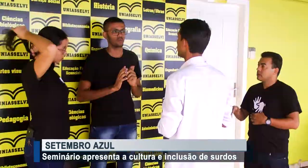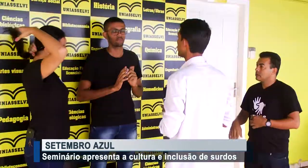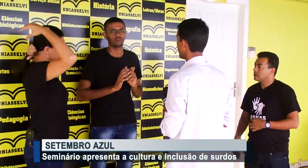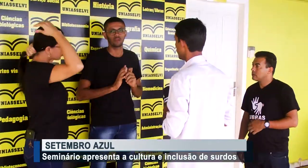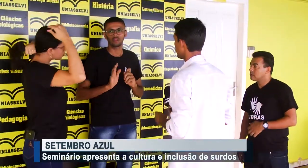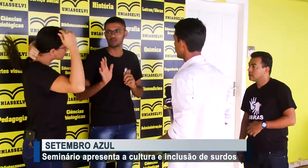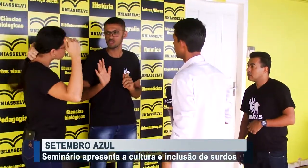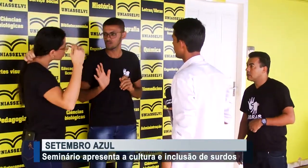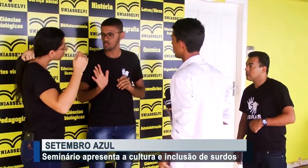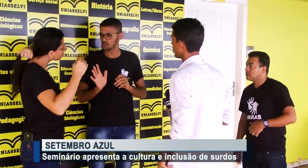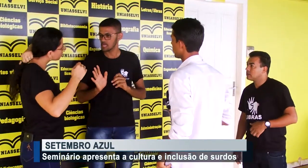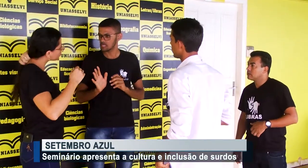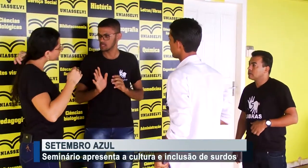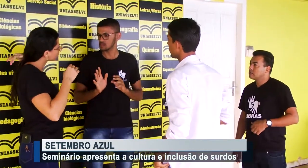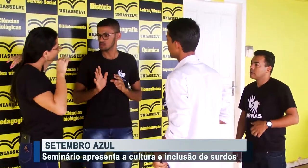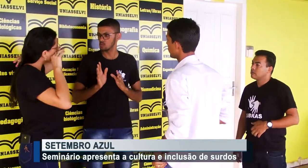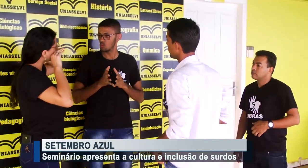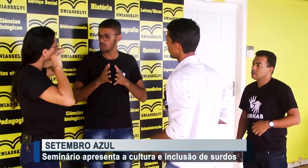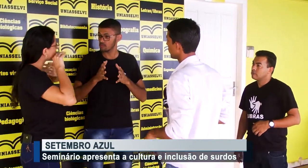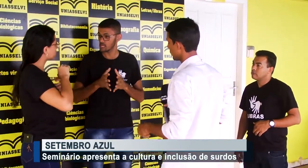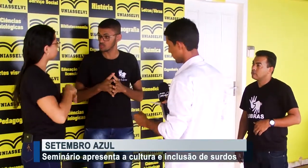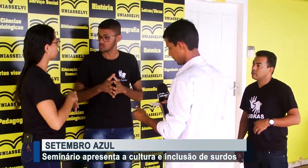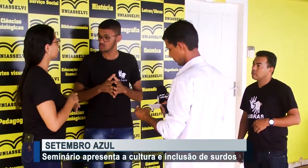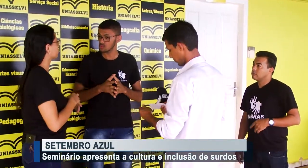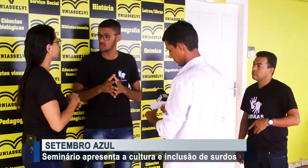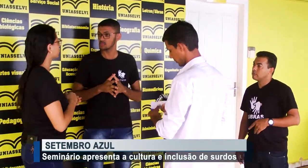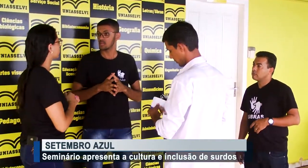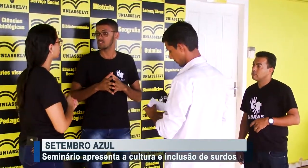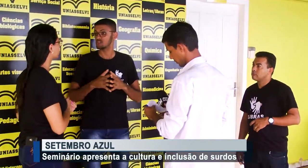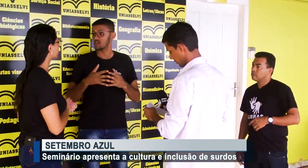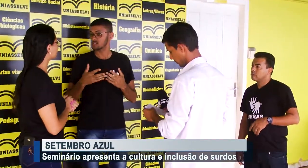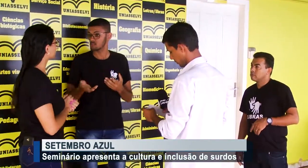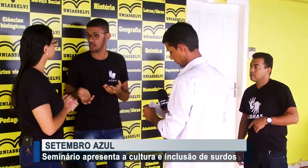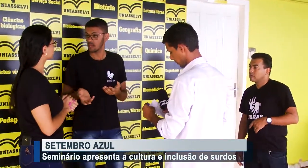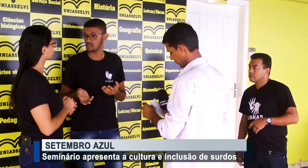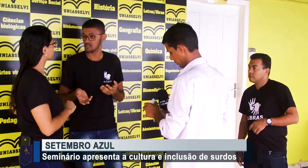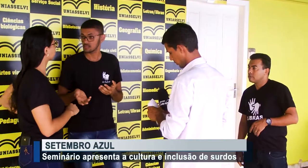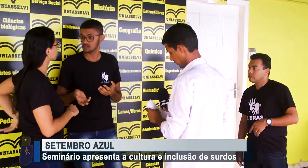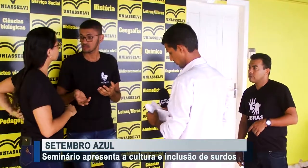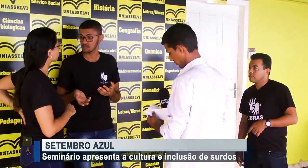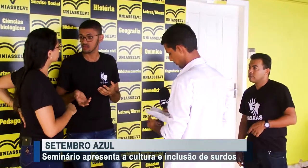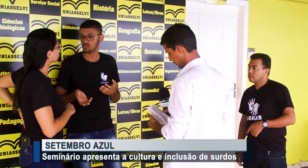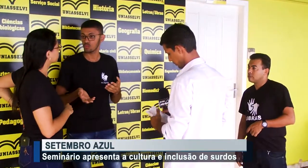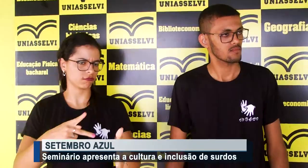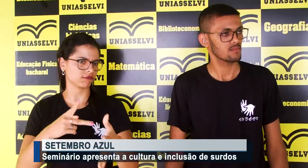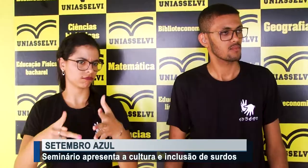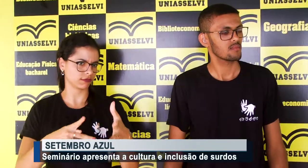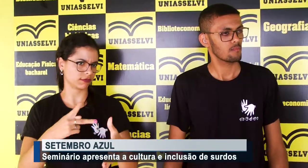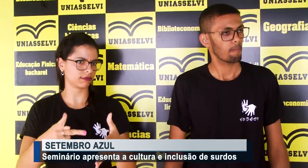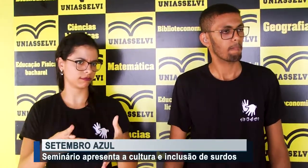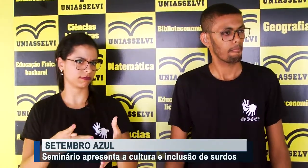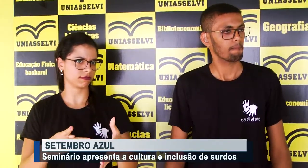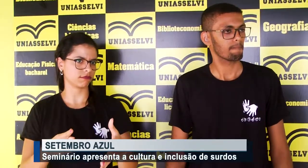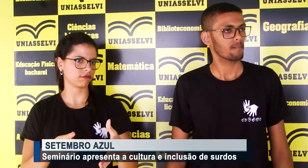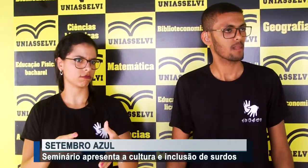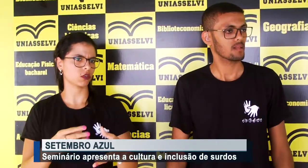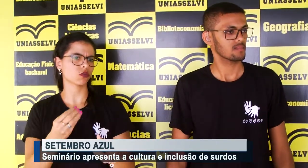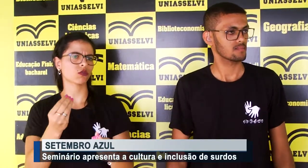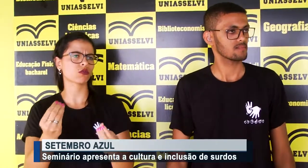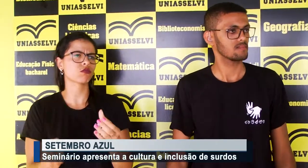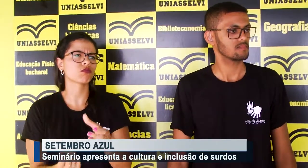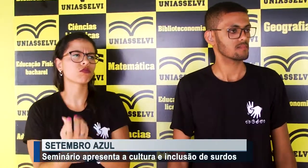palestras, teatros, oficinas, mostrando e ensinando aos participantes a importância da cultura e